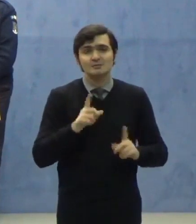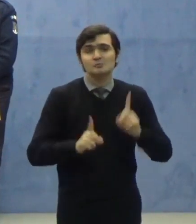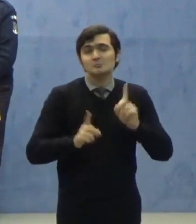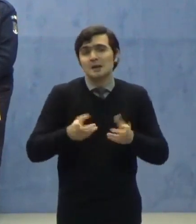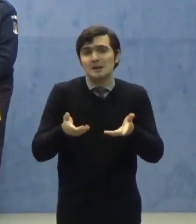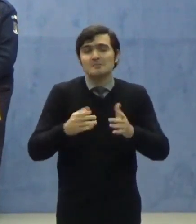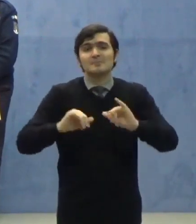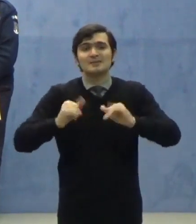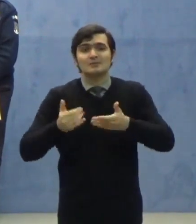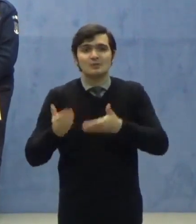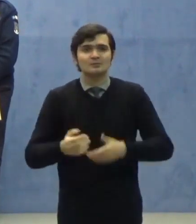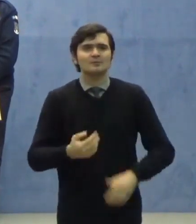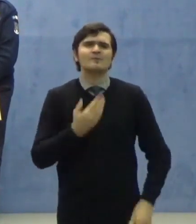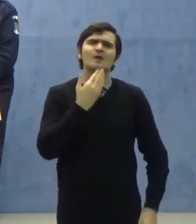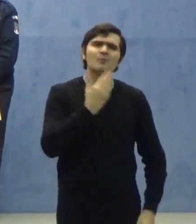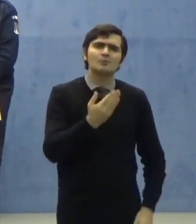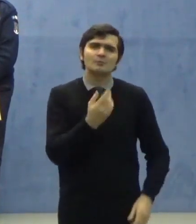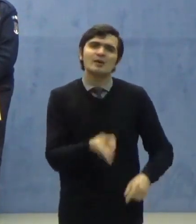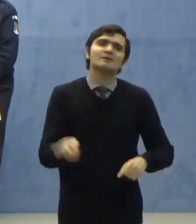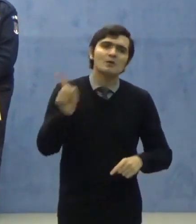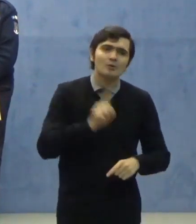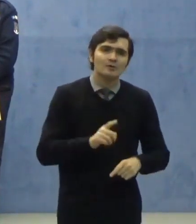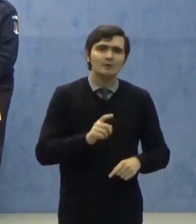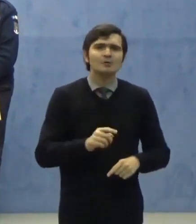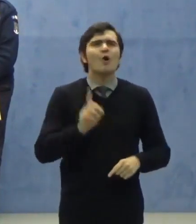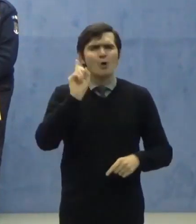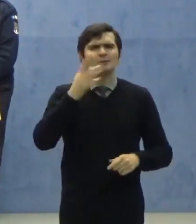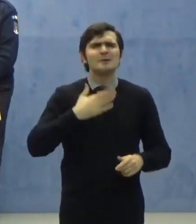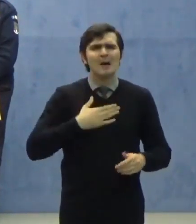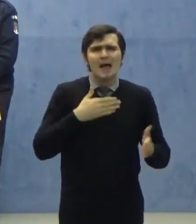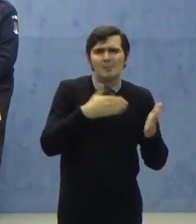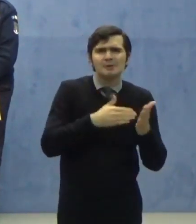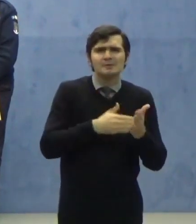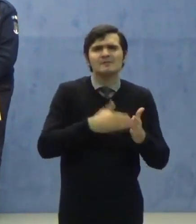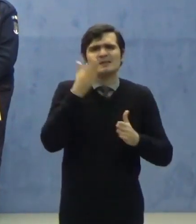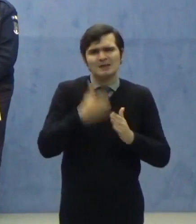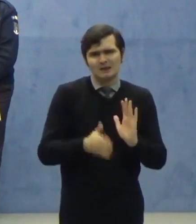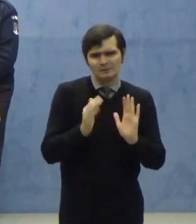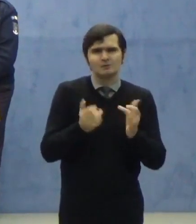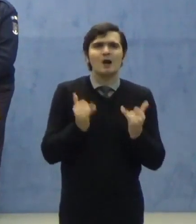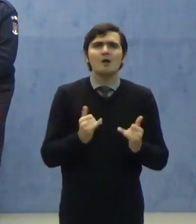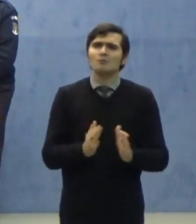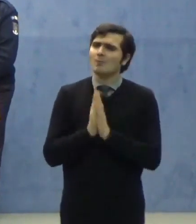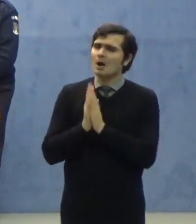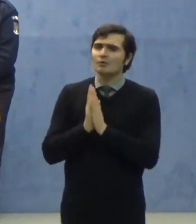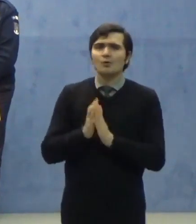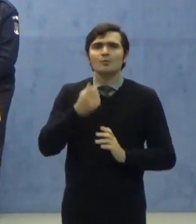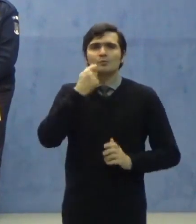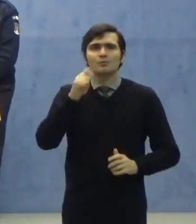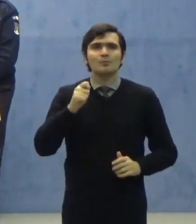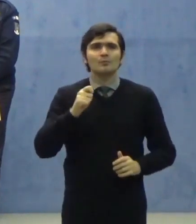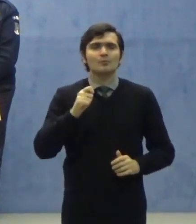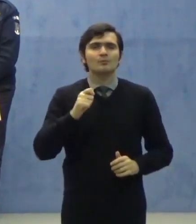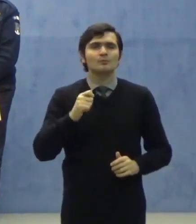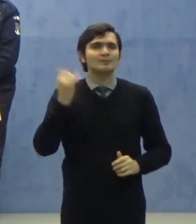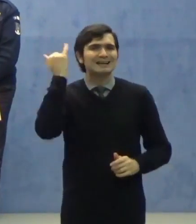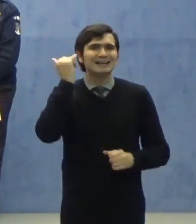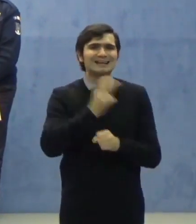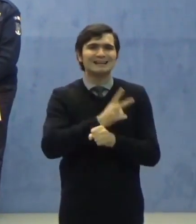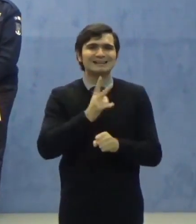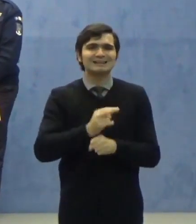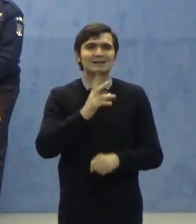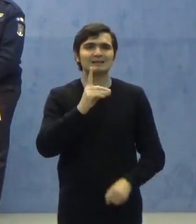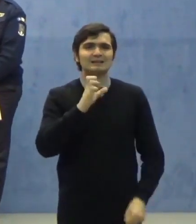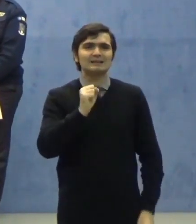situații. Vă mulțumesc încă o dată, o să mai am o intervenție la sfârșit. Îl rog pe domnul Chesitor, domnul secretar de stat